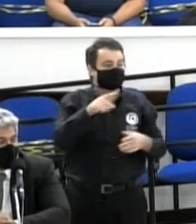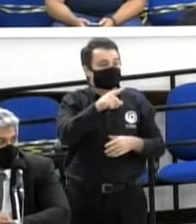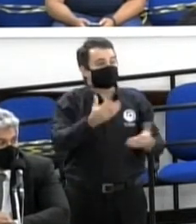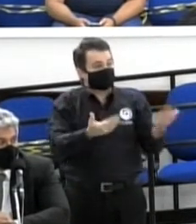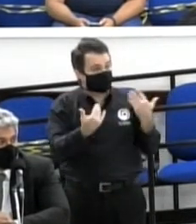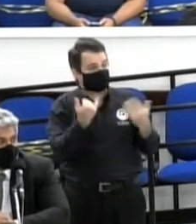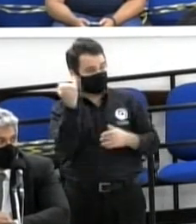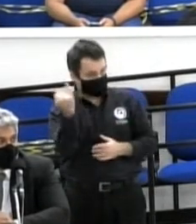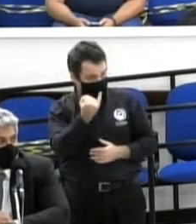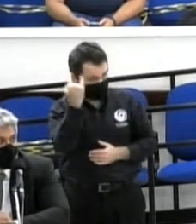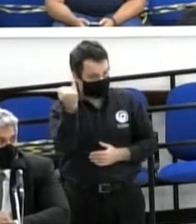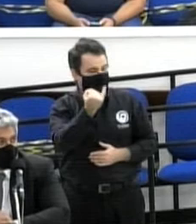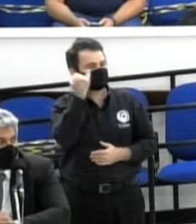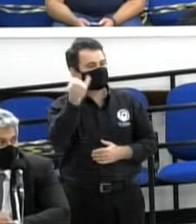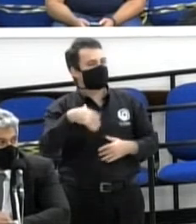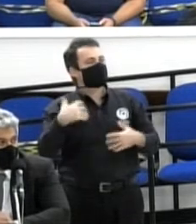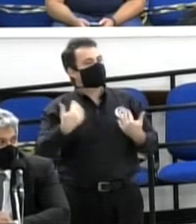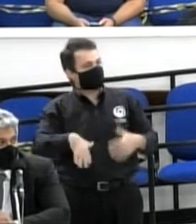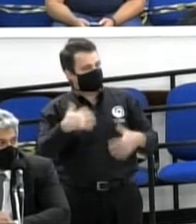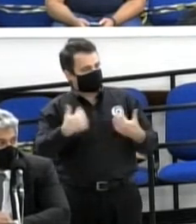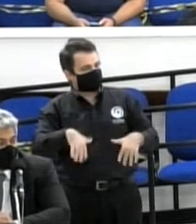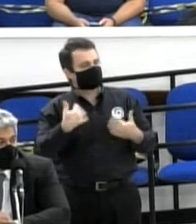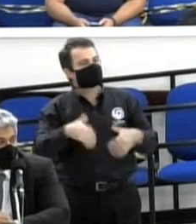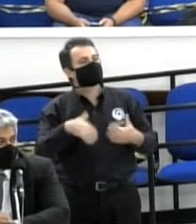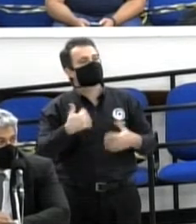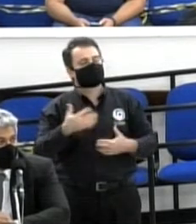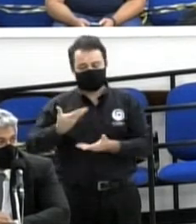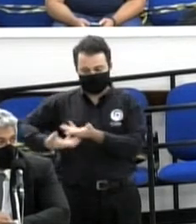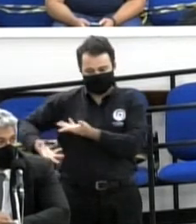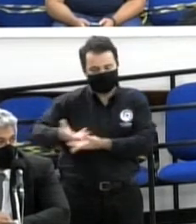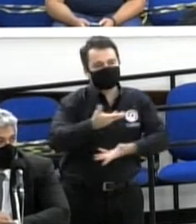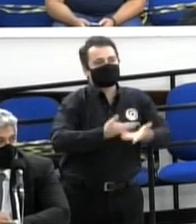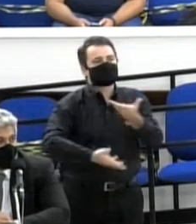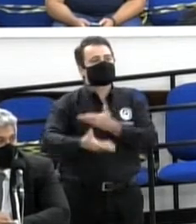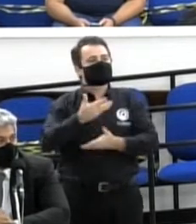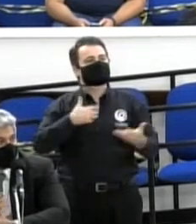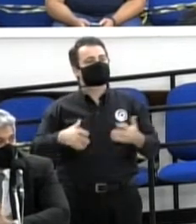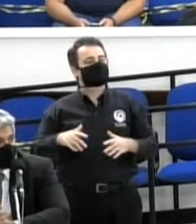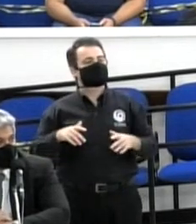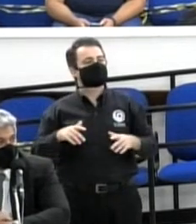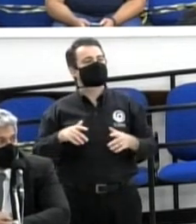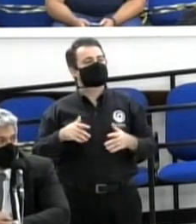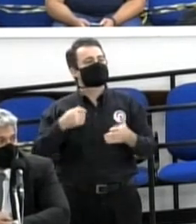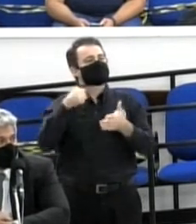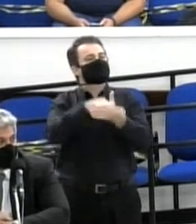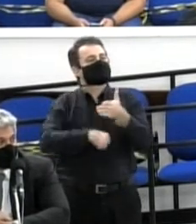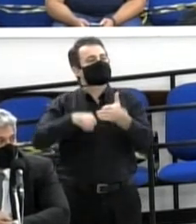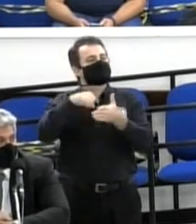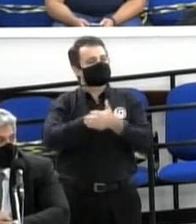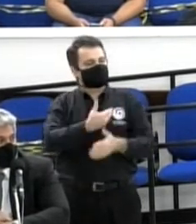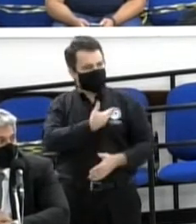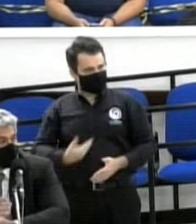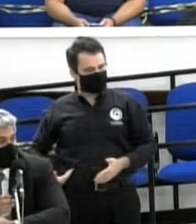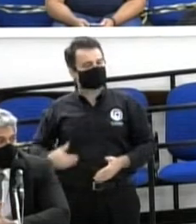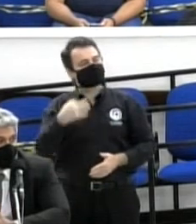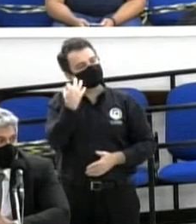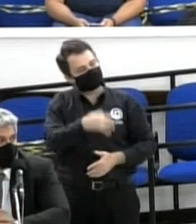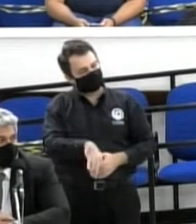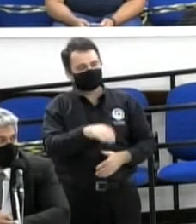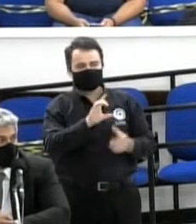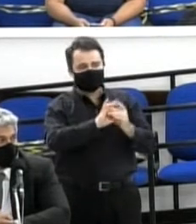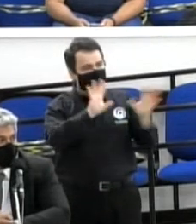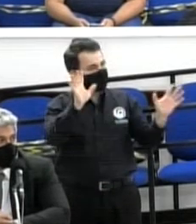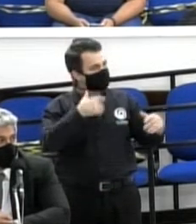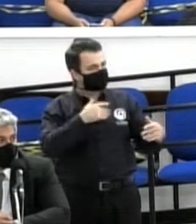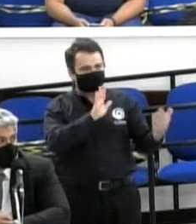muito, é muito gratificante ter jovens empenhados na política e o que precisar da gente pode contar não só comigo, mas